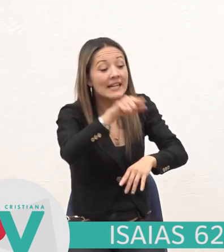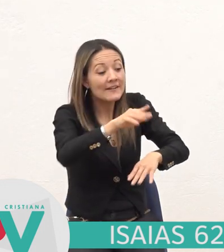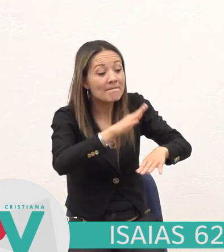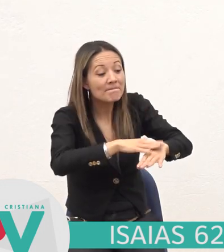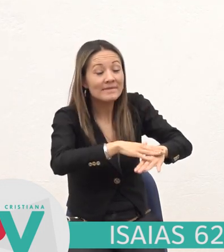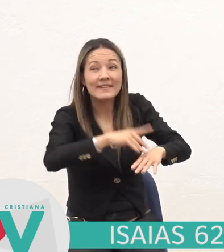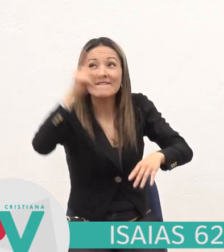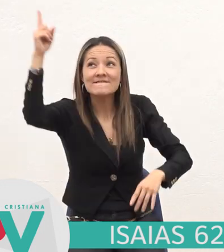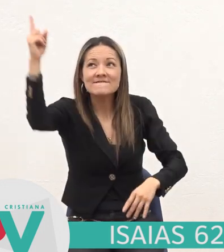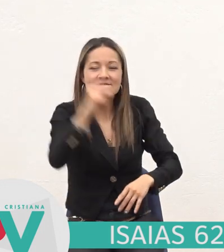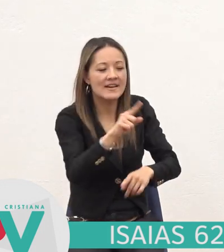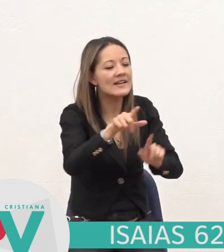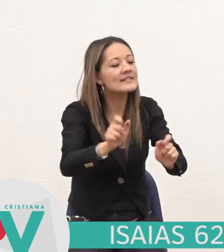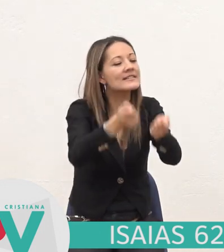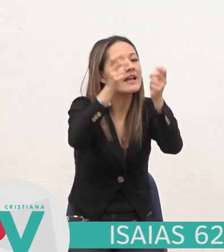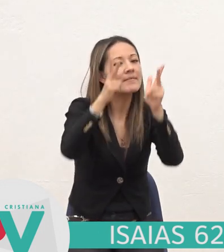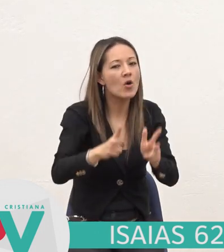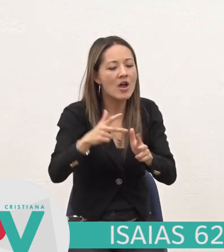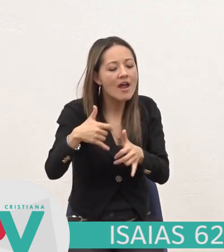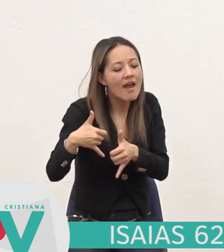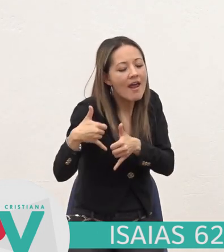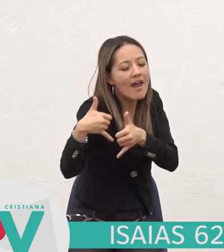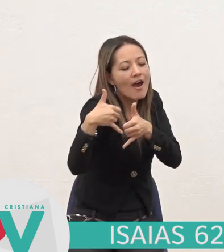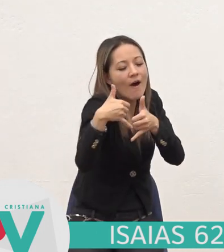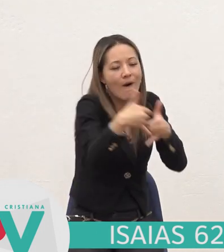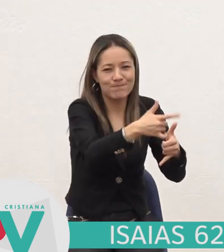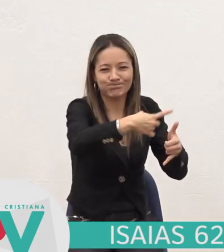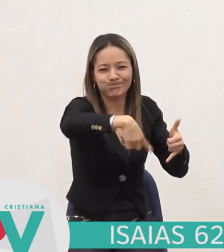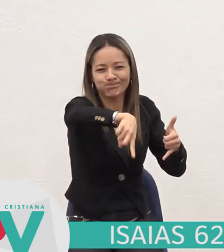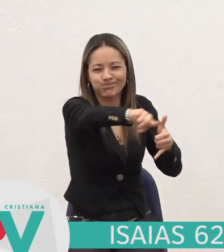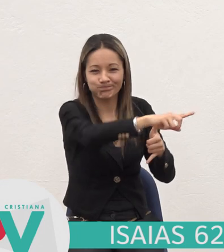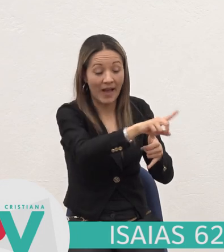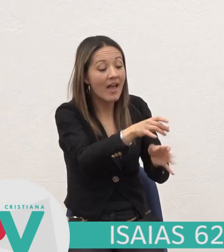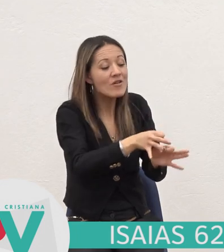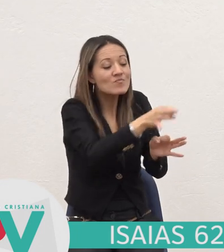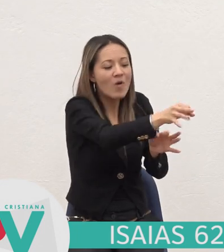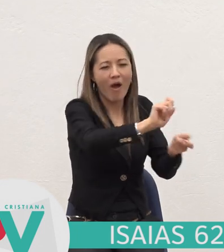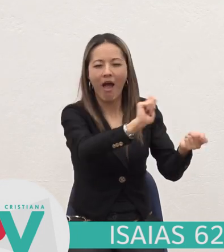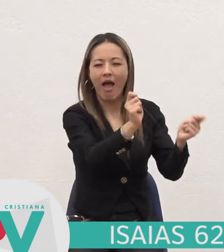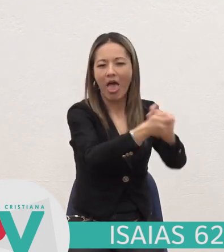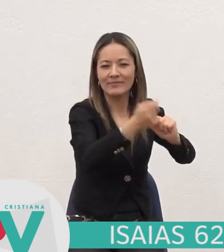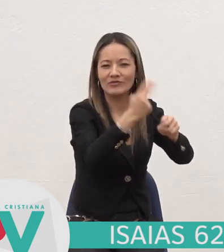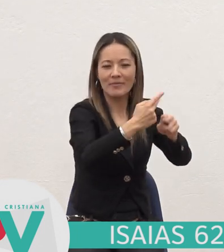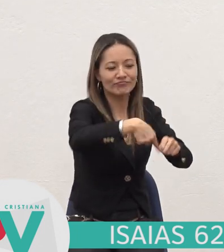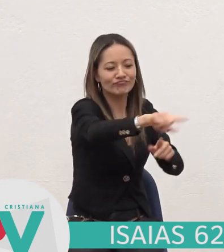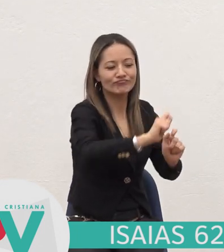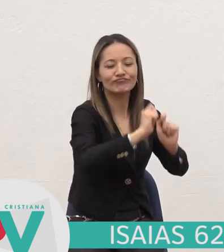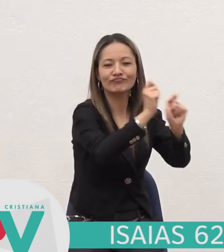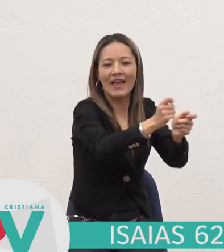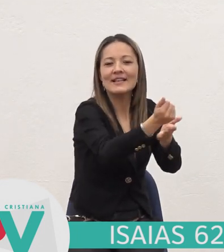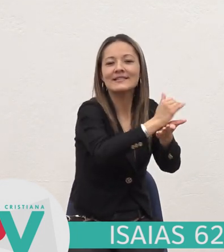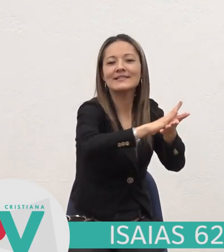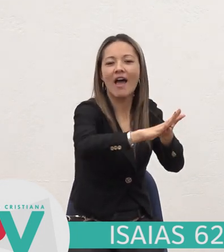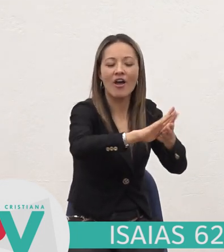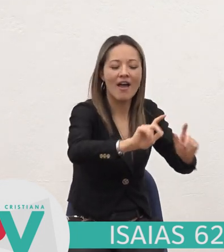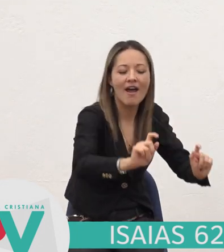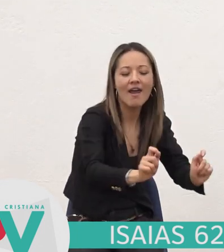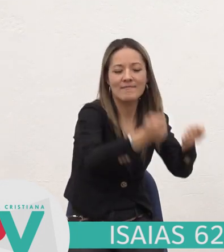él Y delante de él Su obra Y les llamarán Pueblo santo Redimidos de Jehová Y te llamarán Ciudad deseada